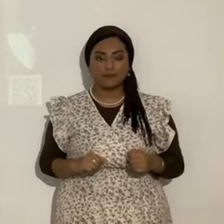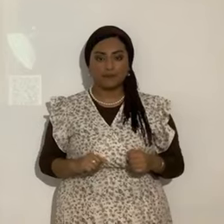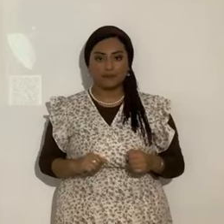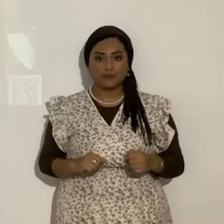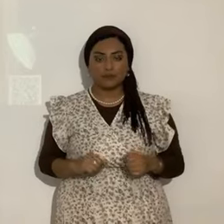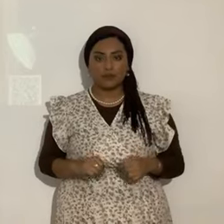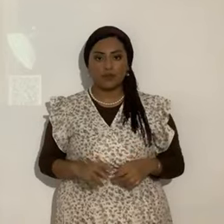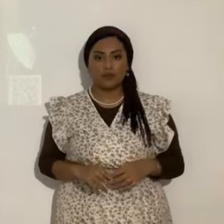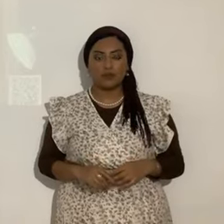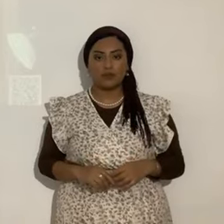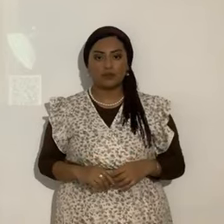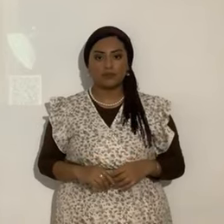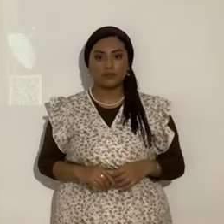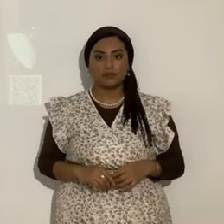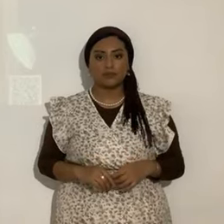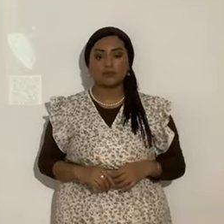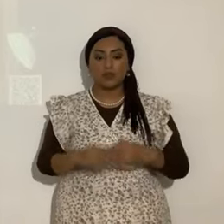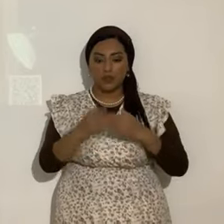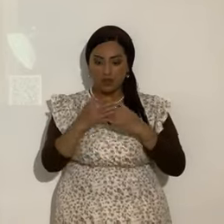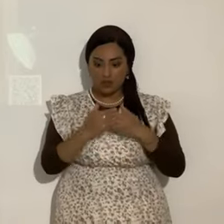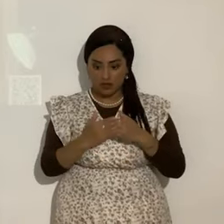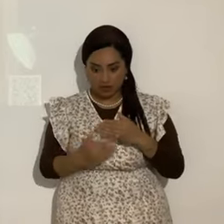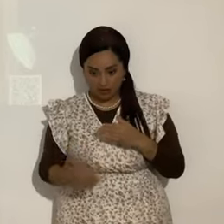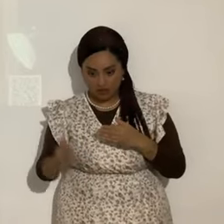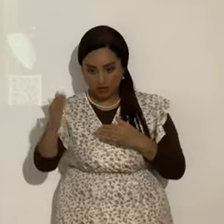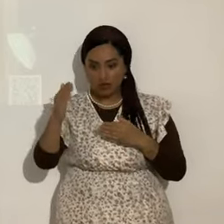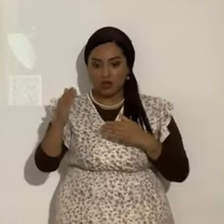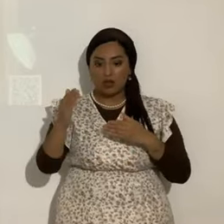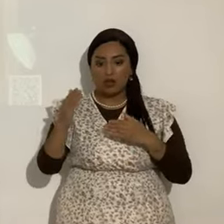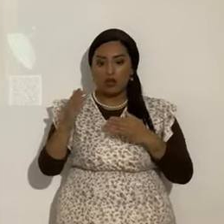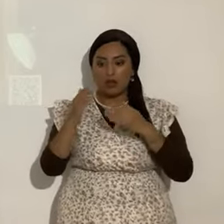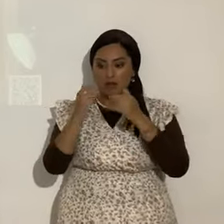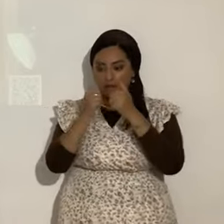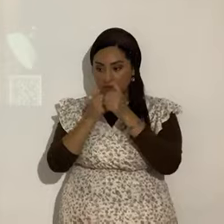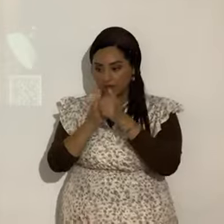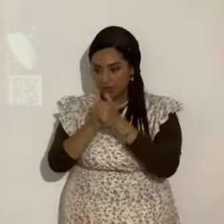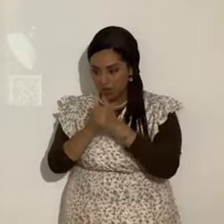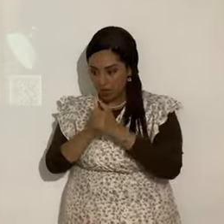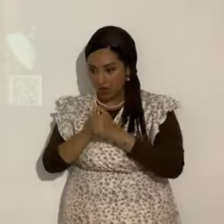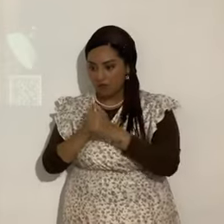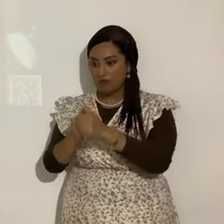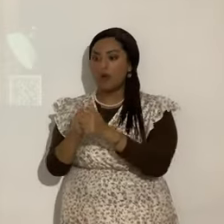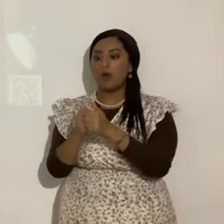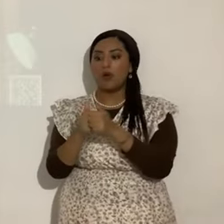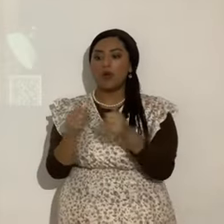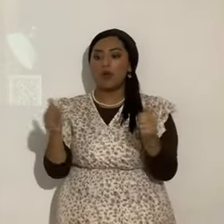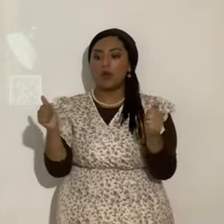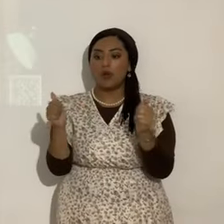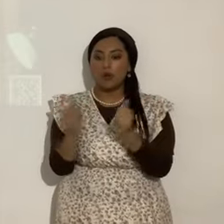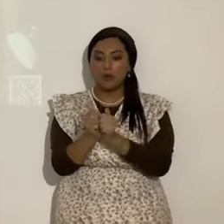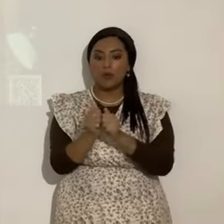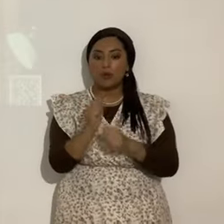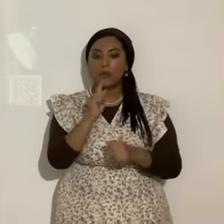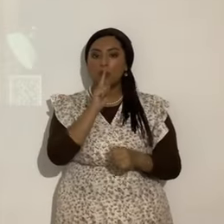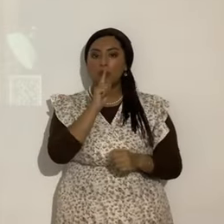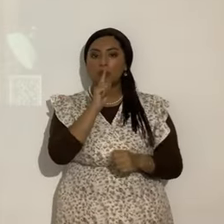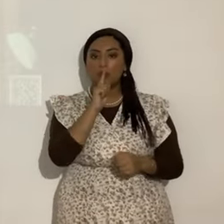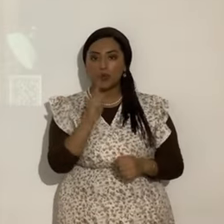El continuar en la verdad. Vayan anotando. El continuar en la verdad. El continuar